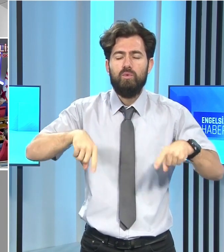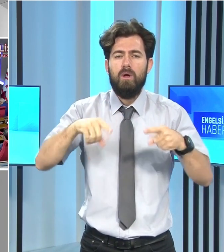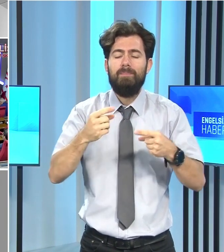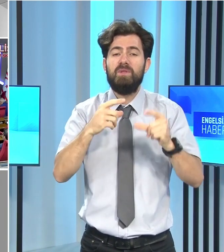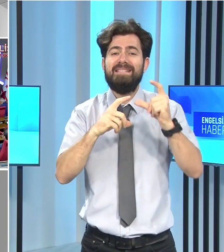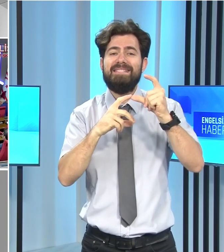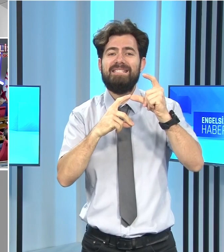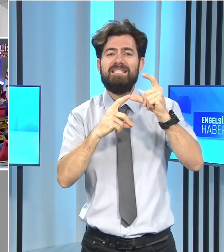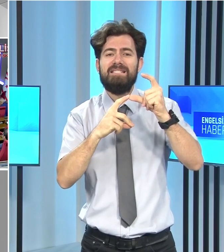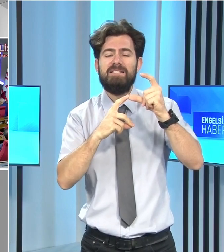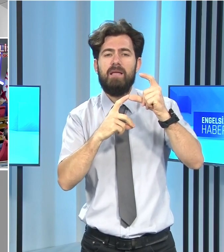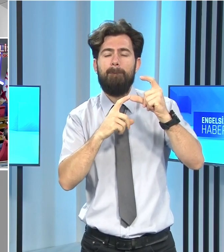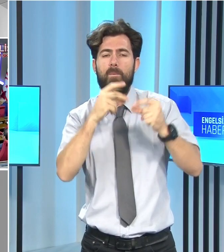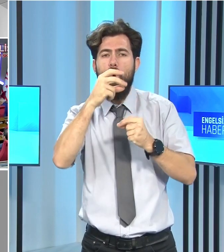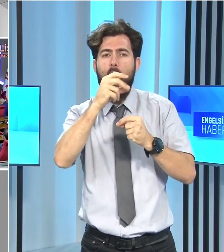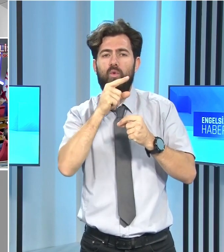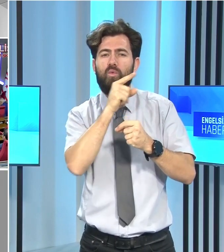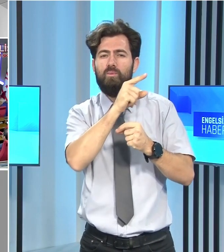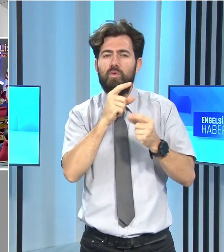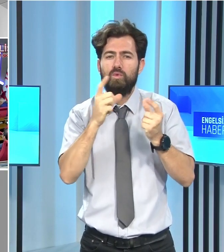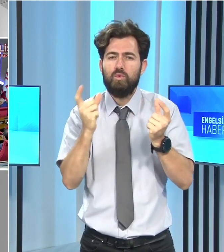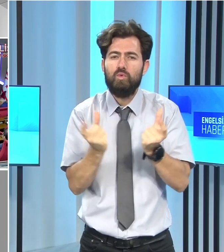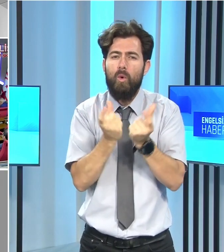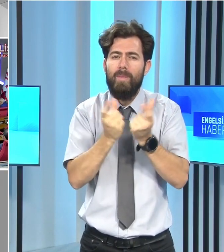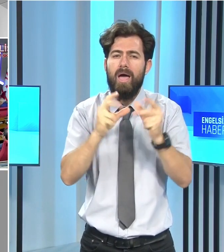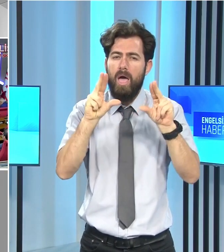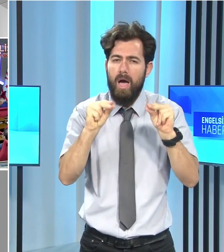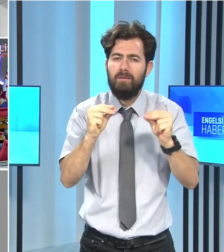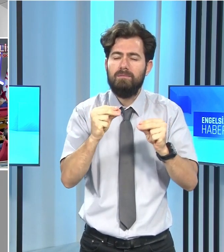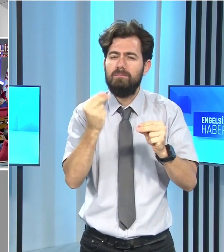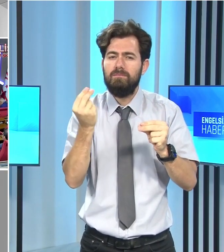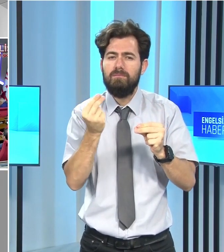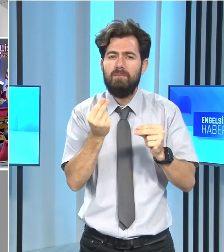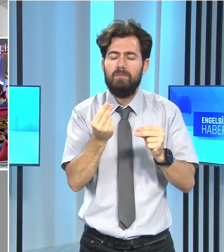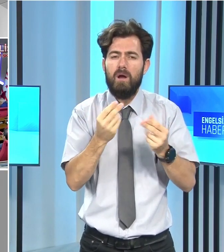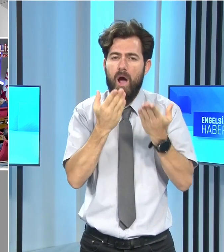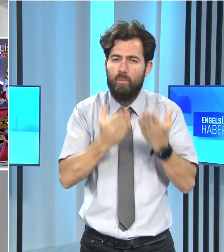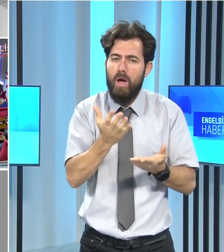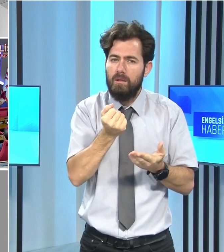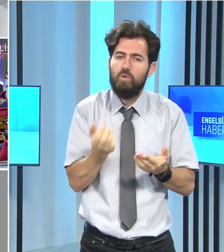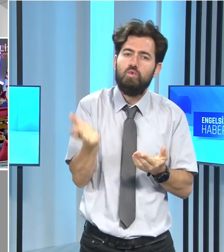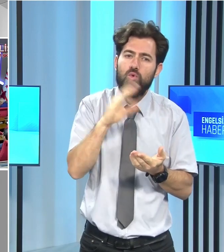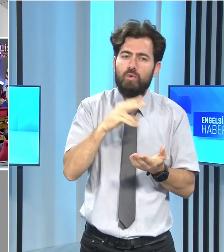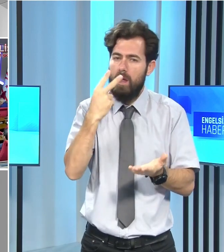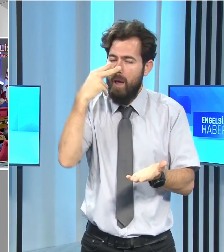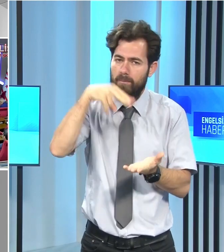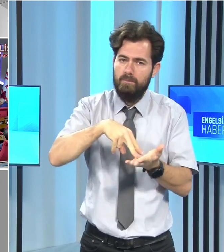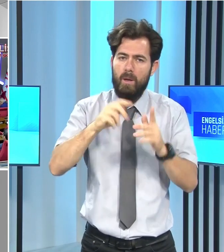Özuslu, toplantı yeter sayısının alınmasının ardından kürsüye çıkarak antiçti.